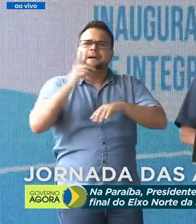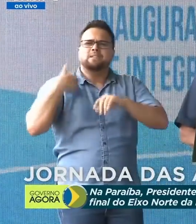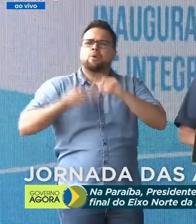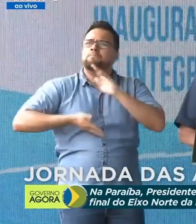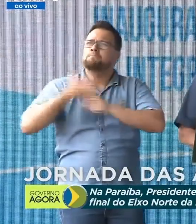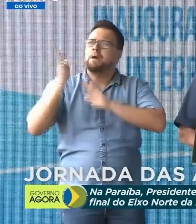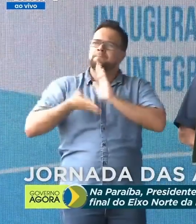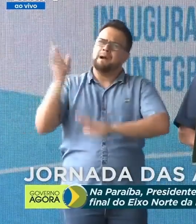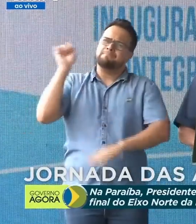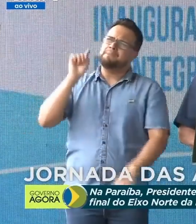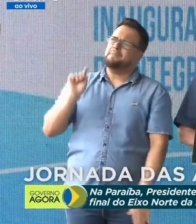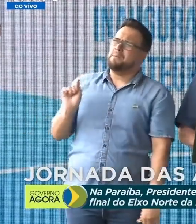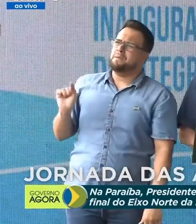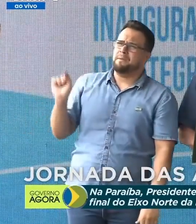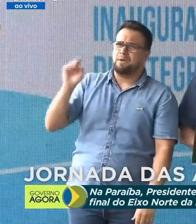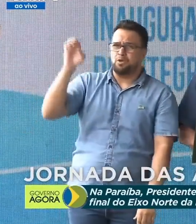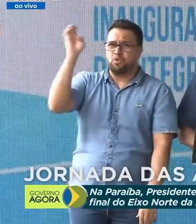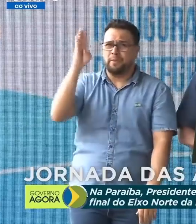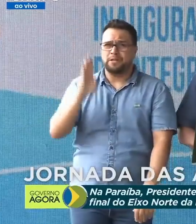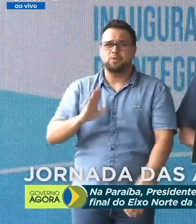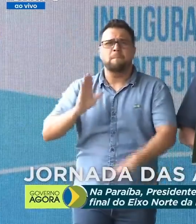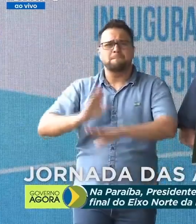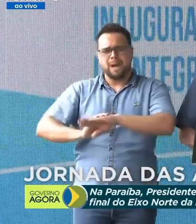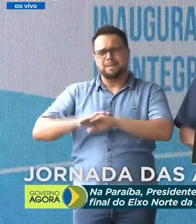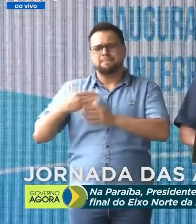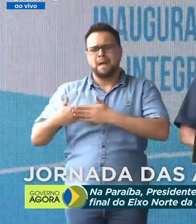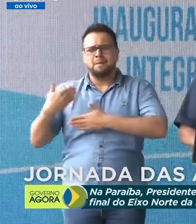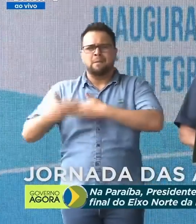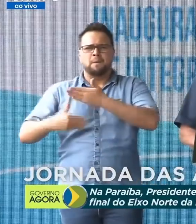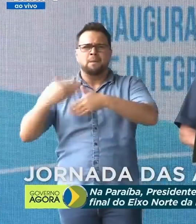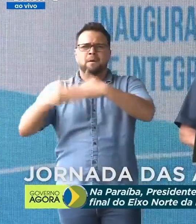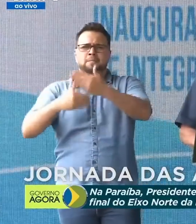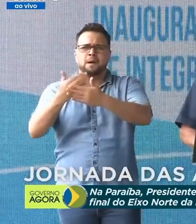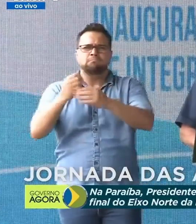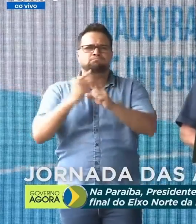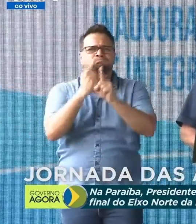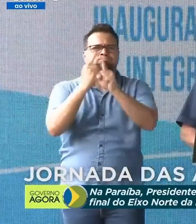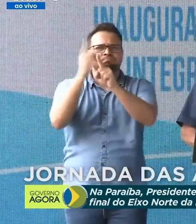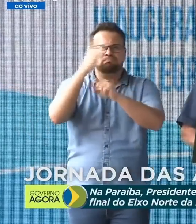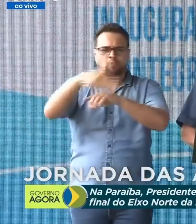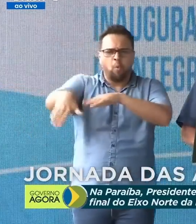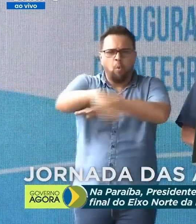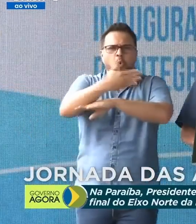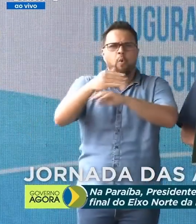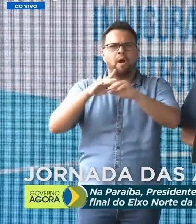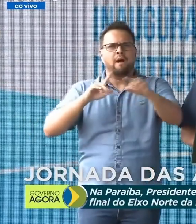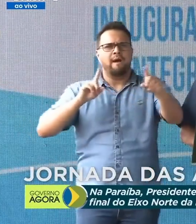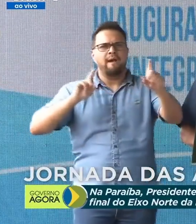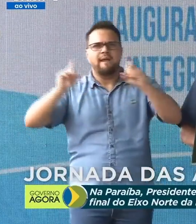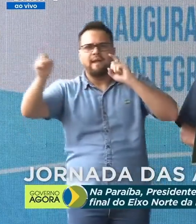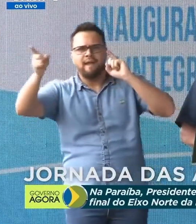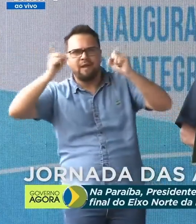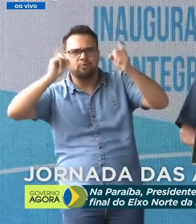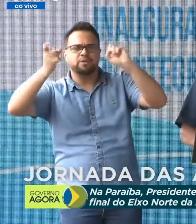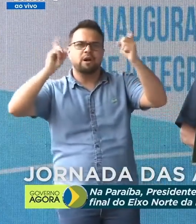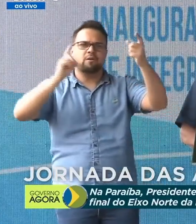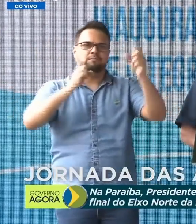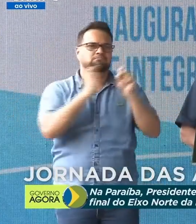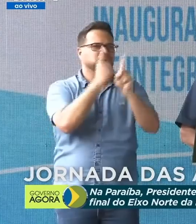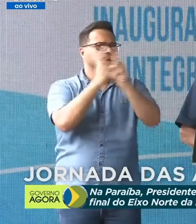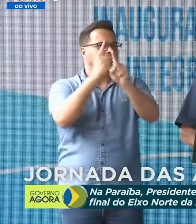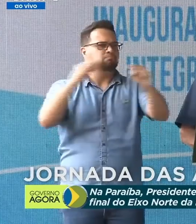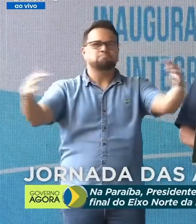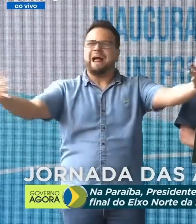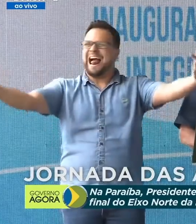todo esse Brasil e, cada vez mais, ver nas ruas, em reuniões, as cores